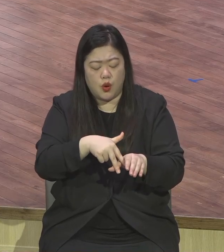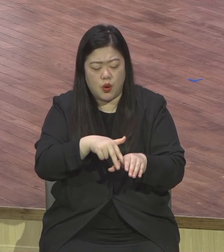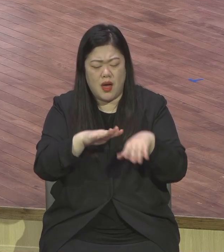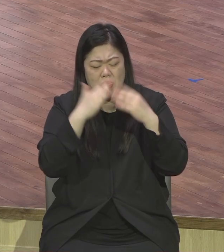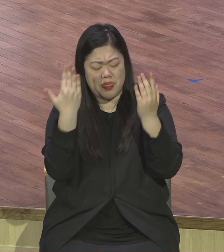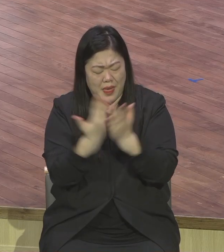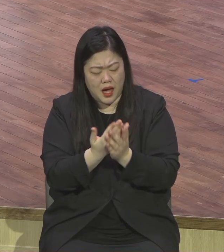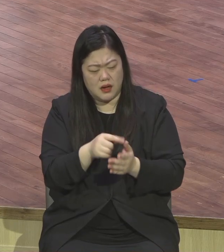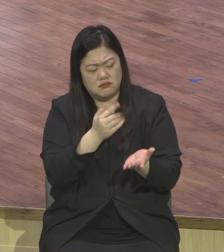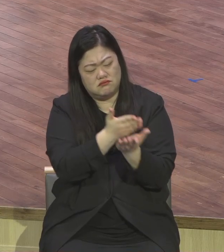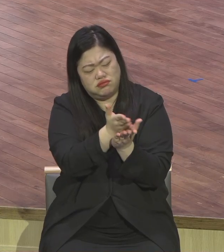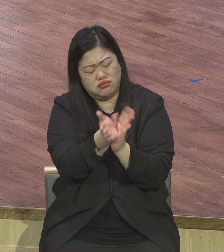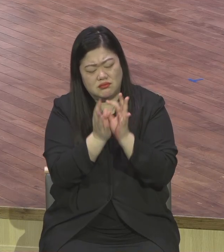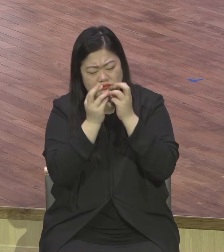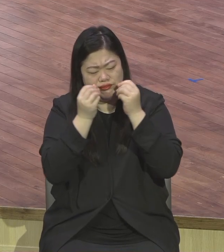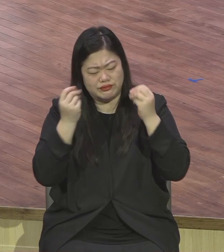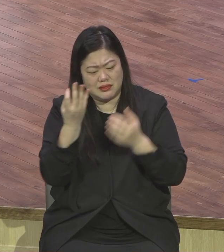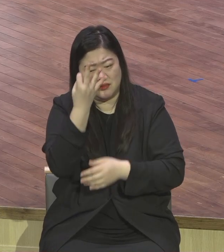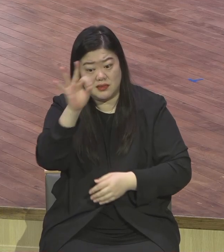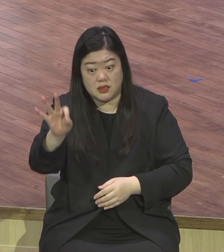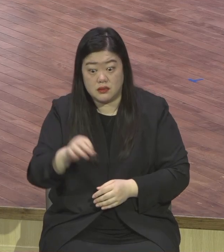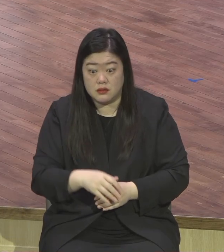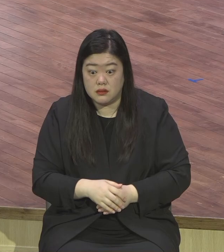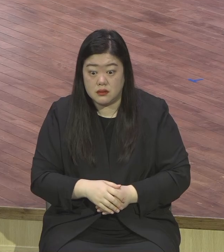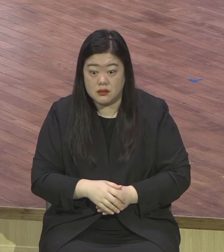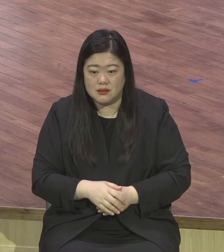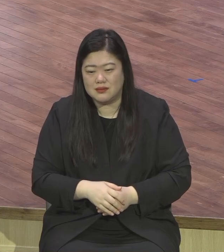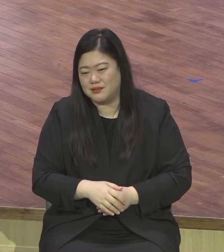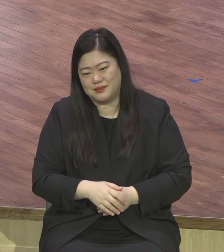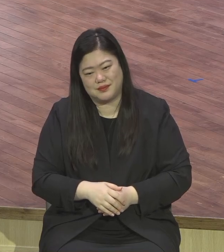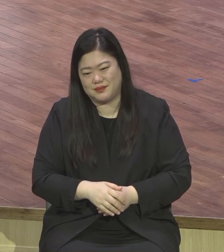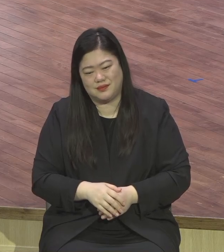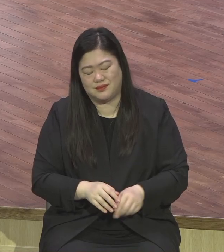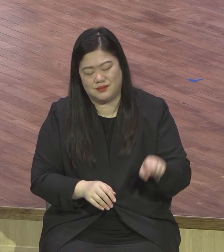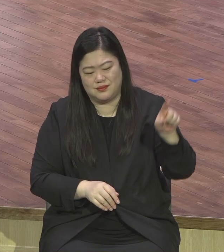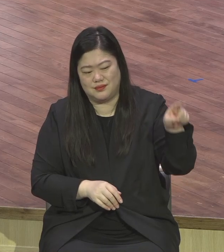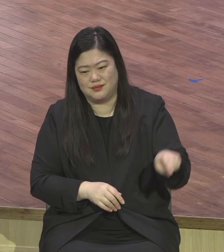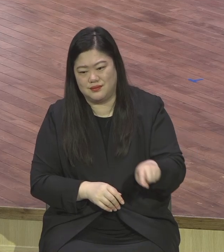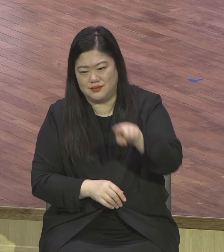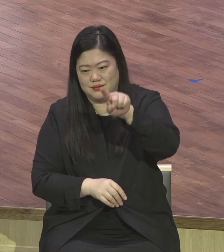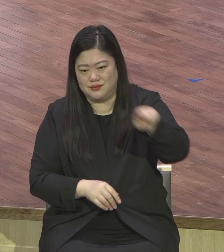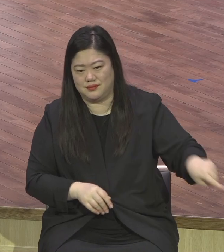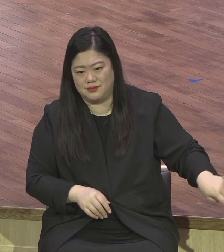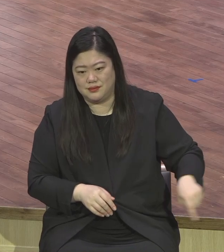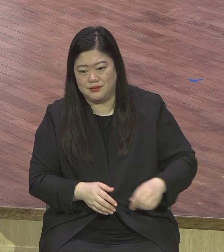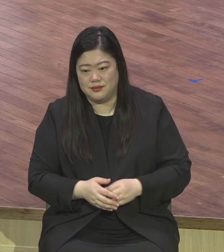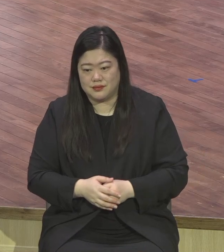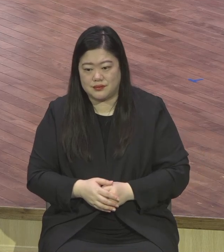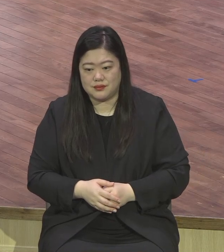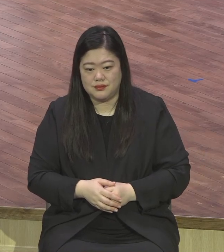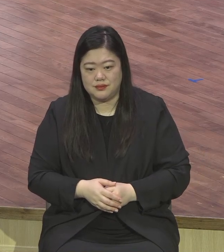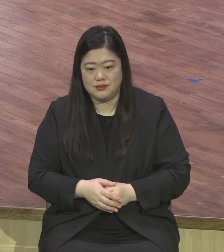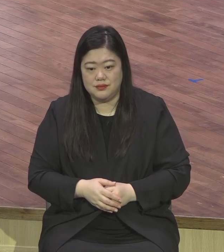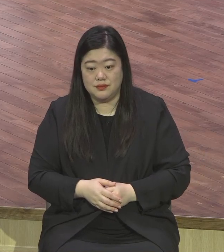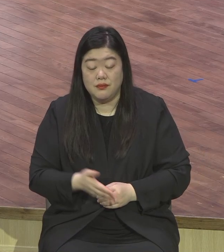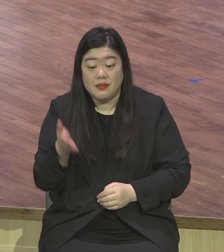모든 종교는 구원 있다. 여기에 지식인들이 제일 많이 속아요.